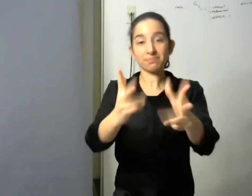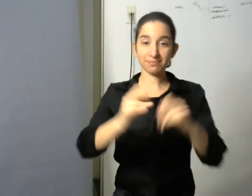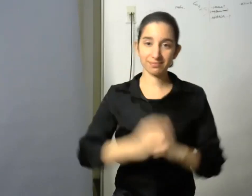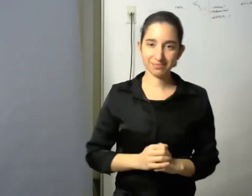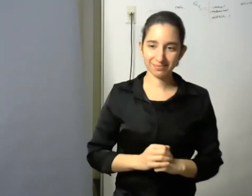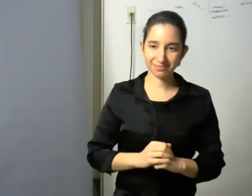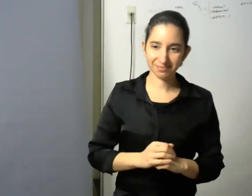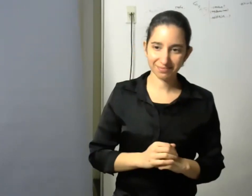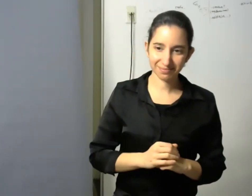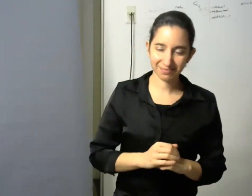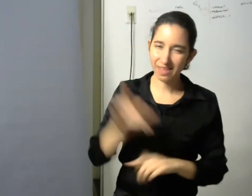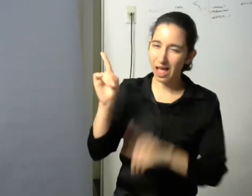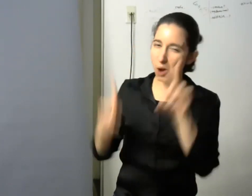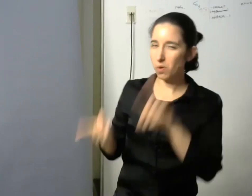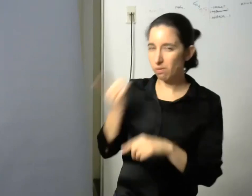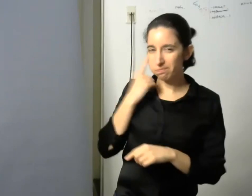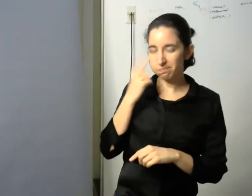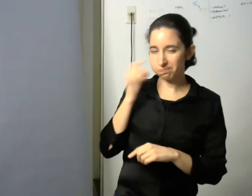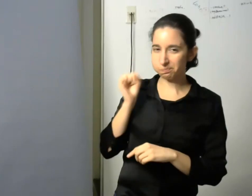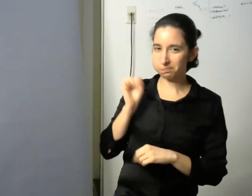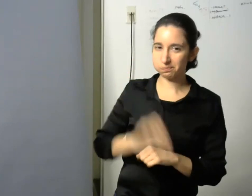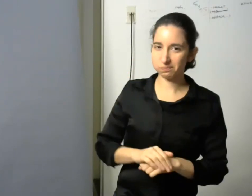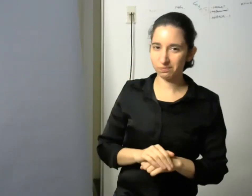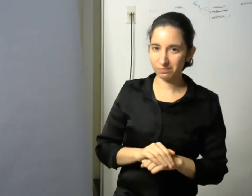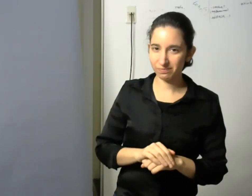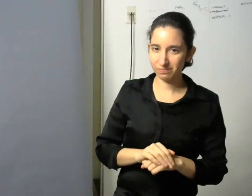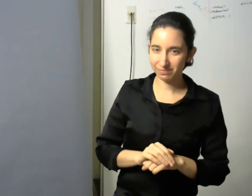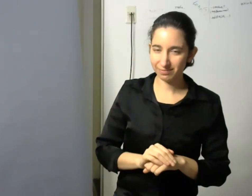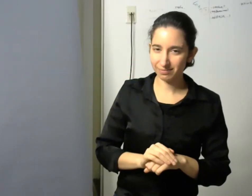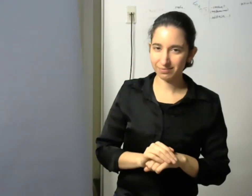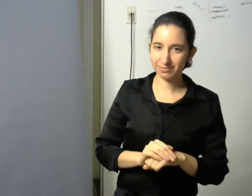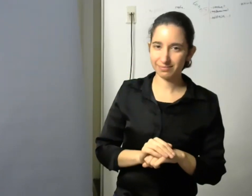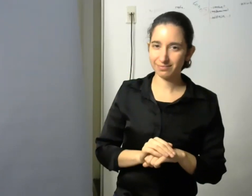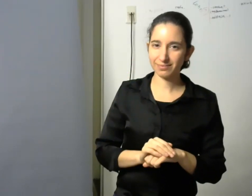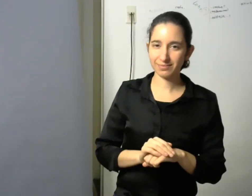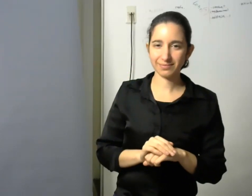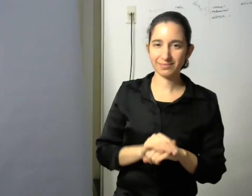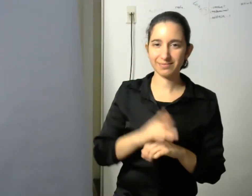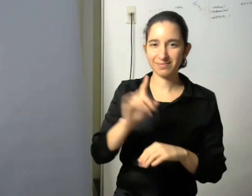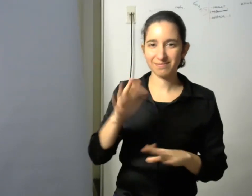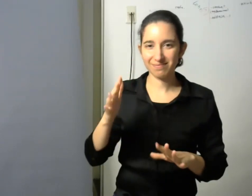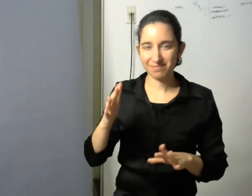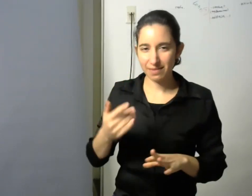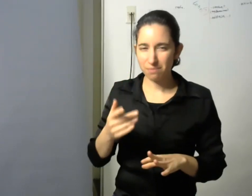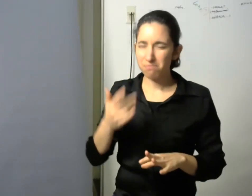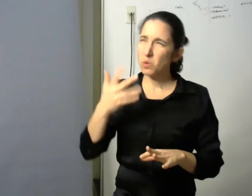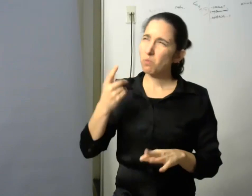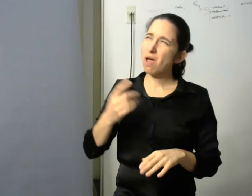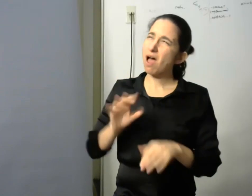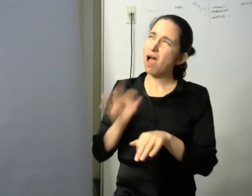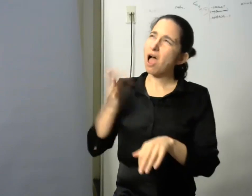los colegas lo saben hace no tantos años nació nuestra primera nieta con discapacidad